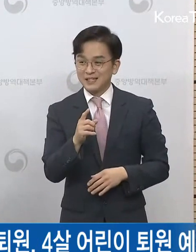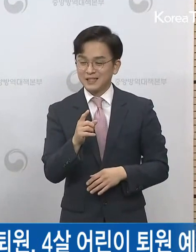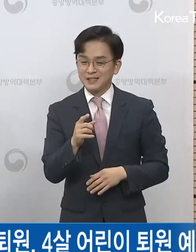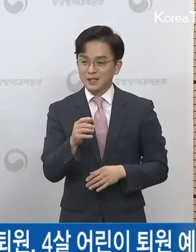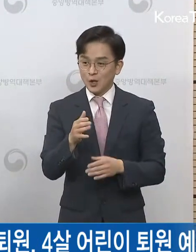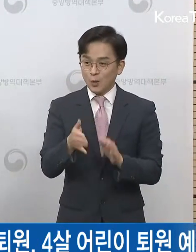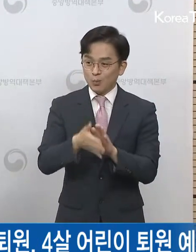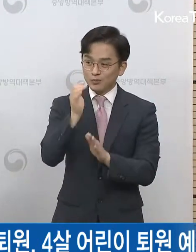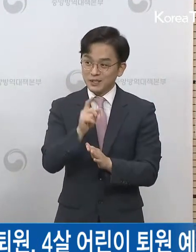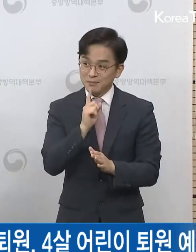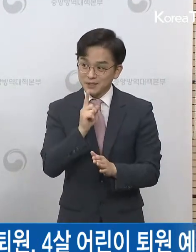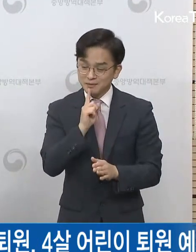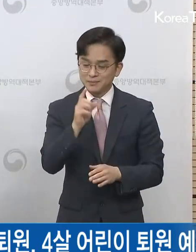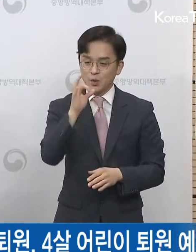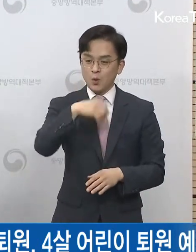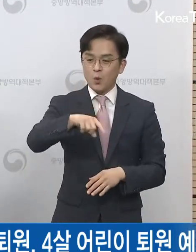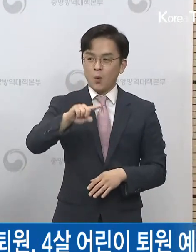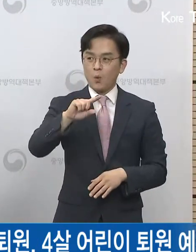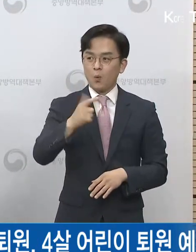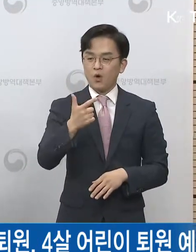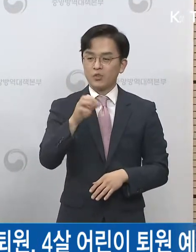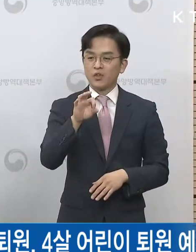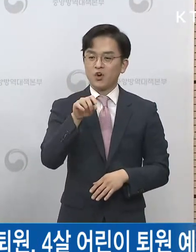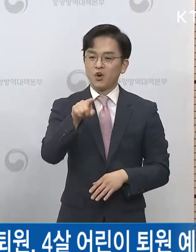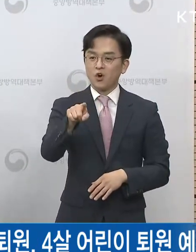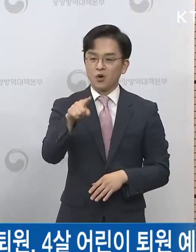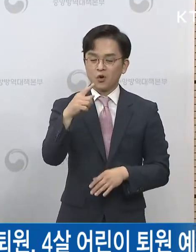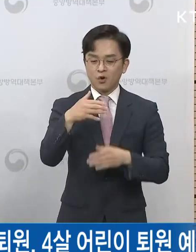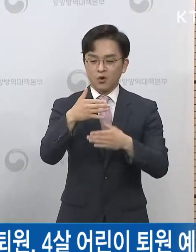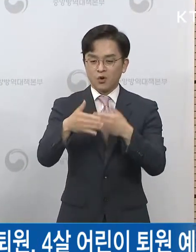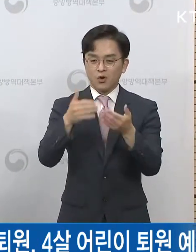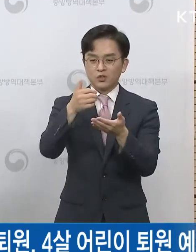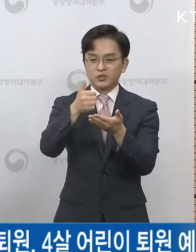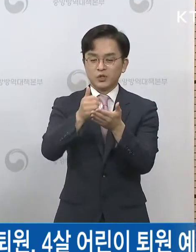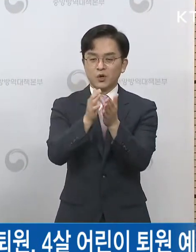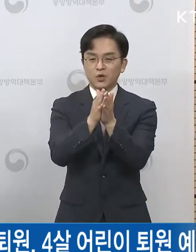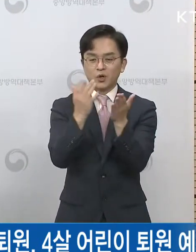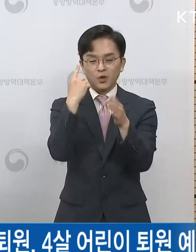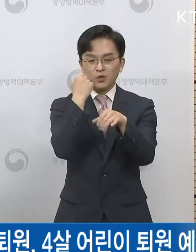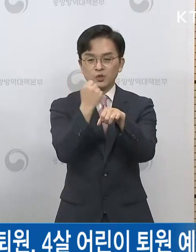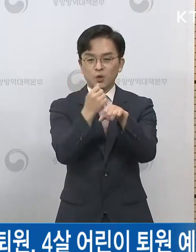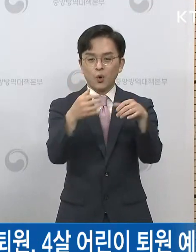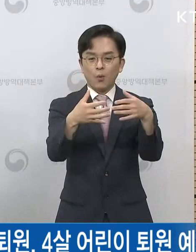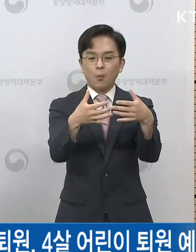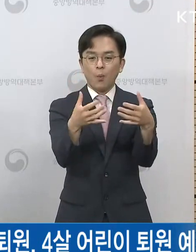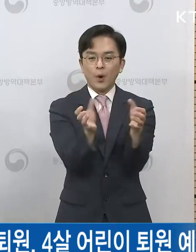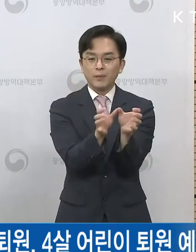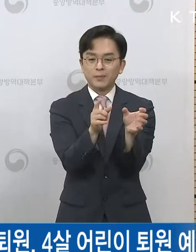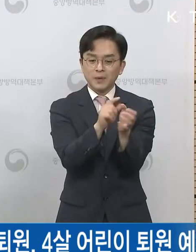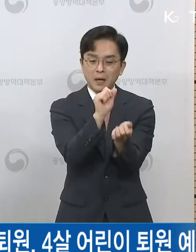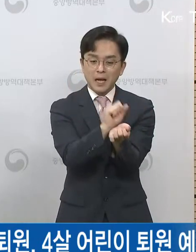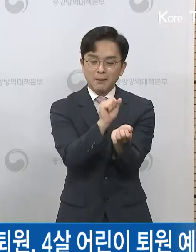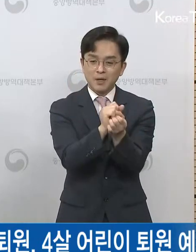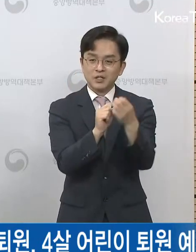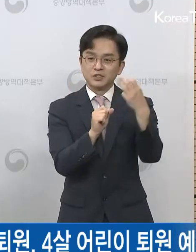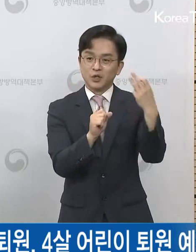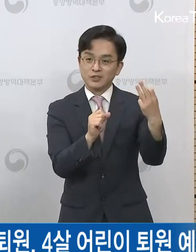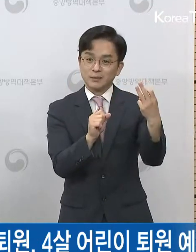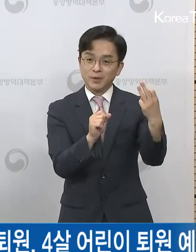관련해서도 이 경우 감염 경물로 어디로 추정하고 계신지 또 초반 환자가 어떻게 되는지도